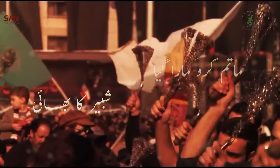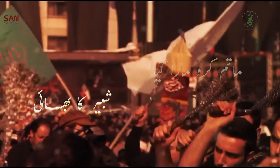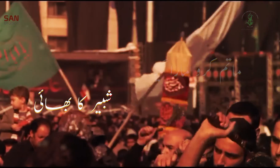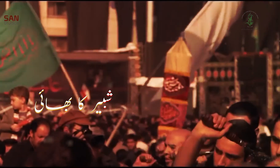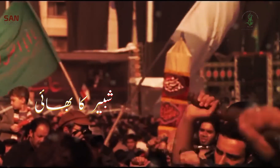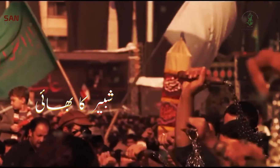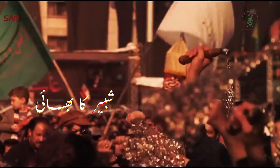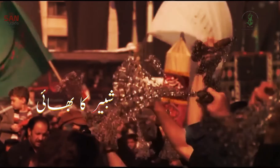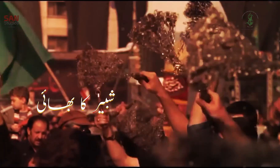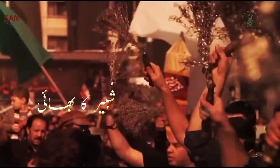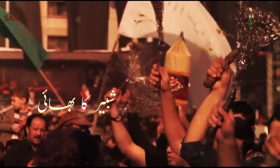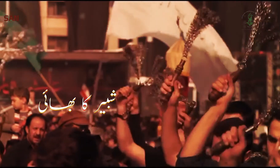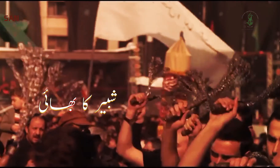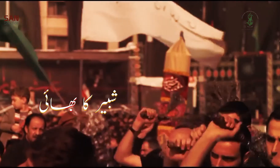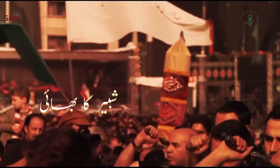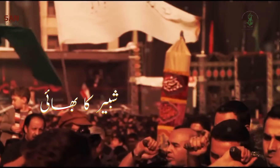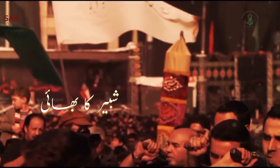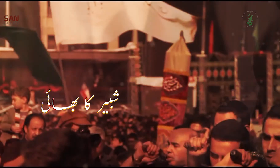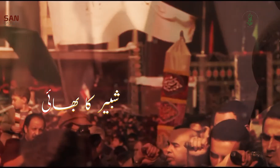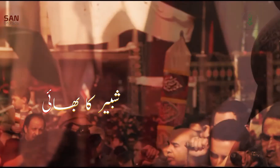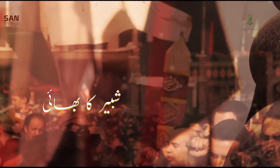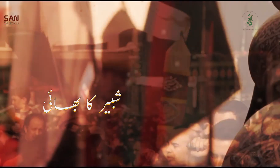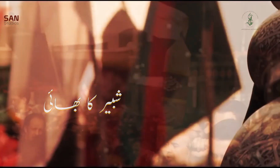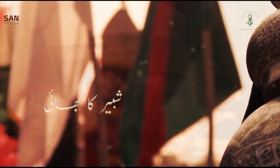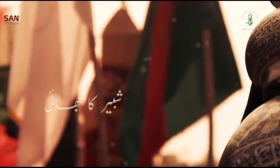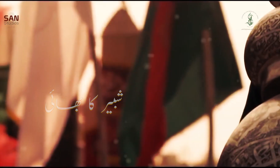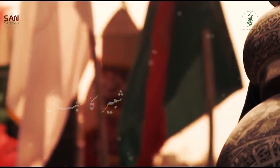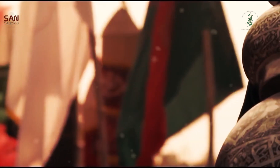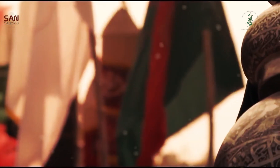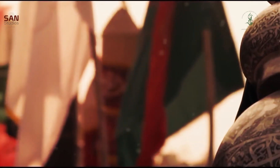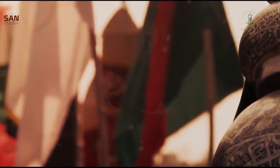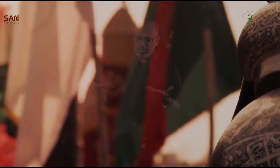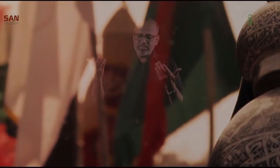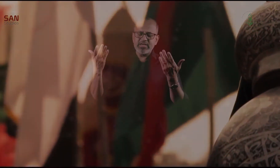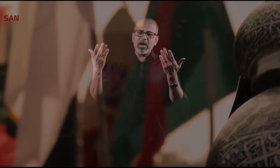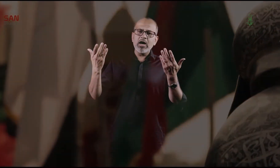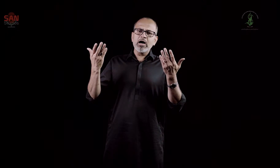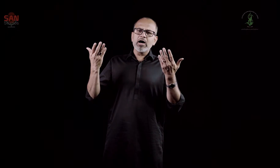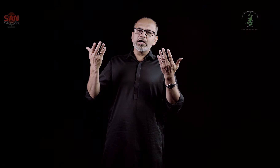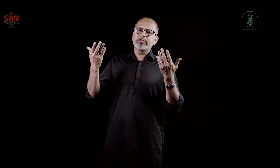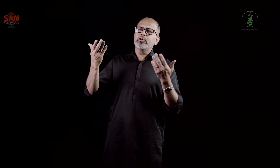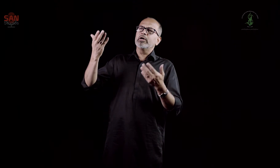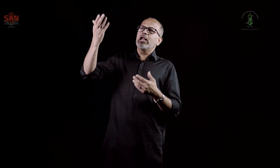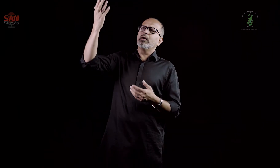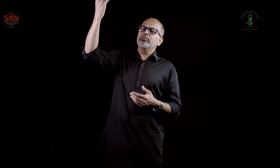گیا شبیر کا بھائی سجاد علم